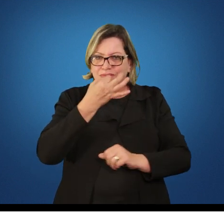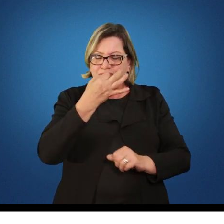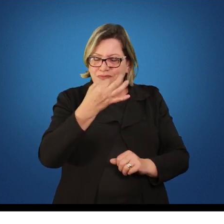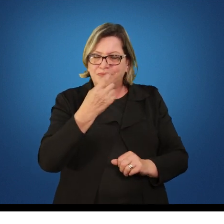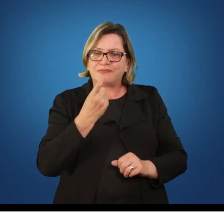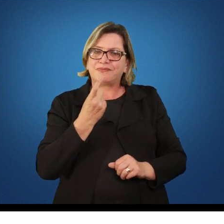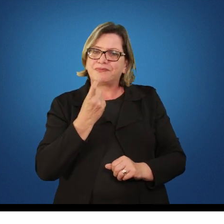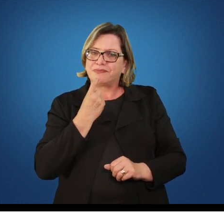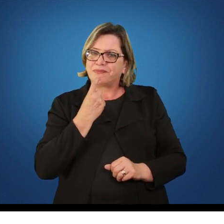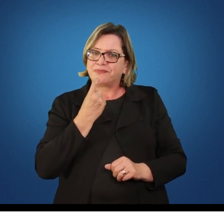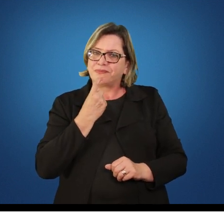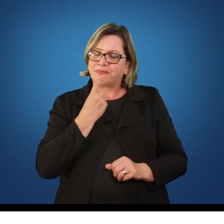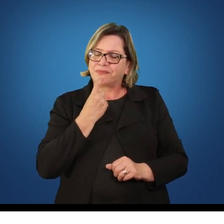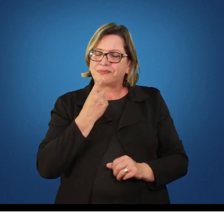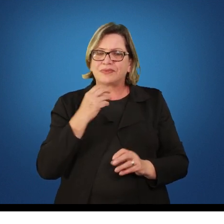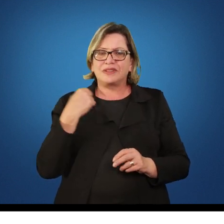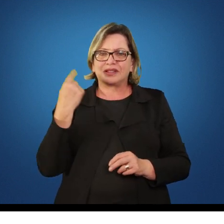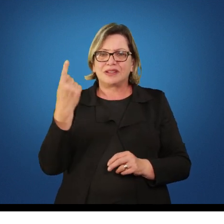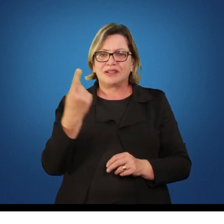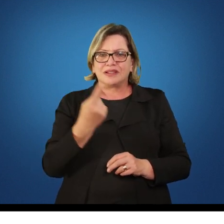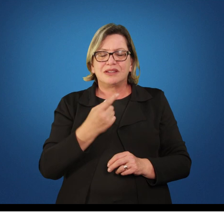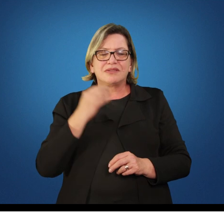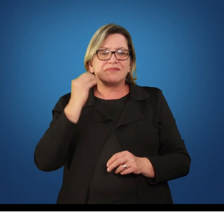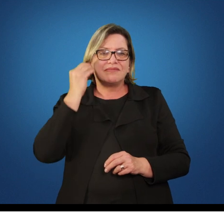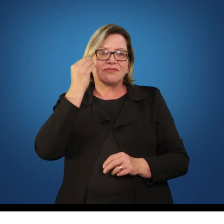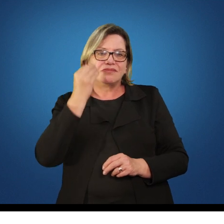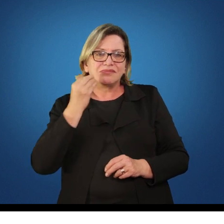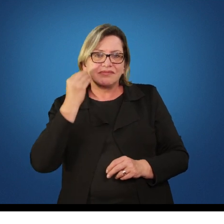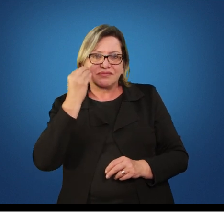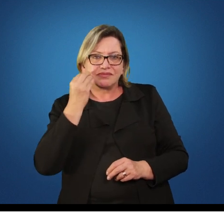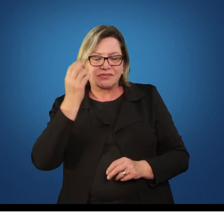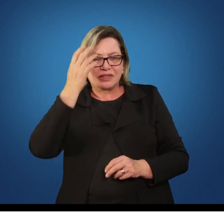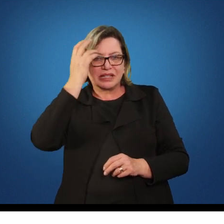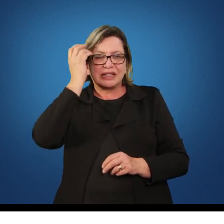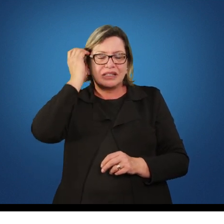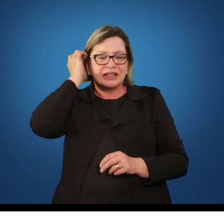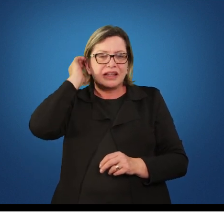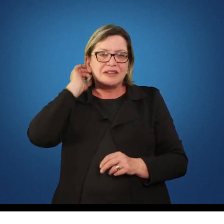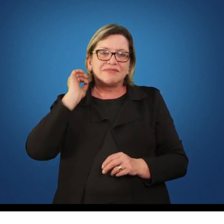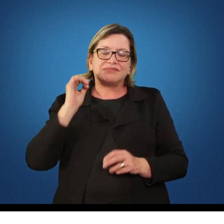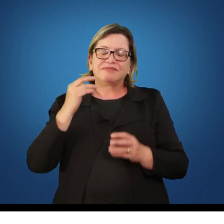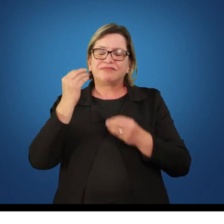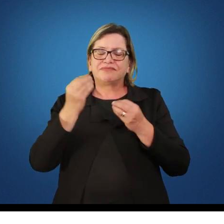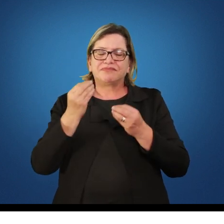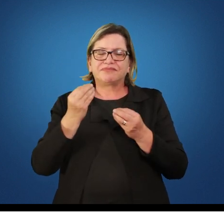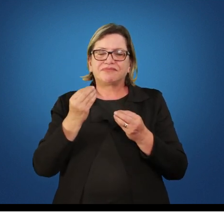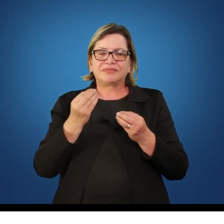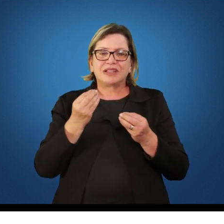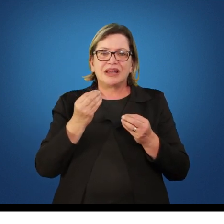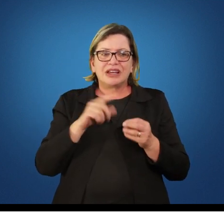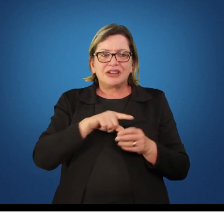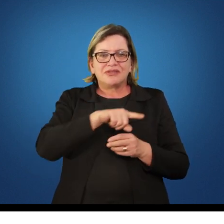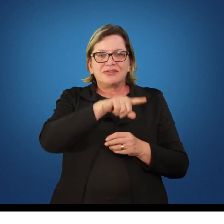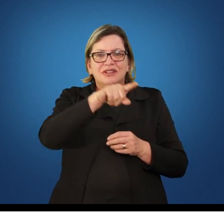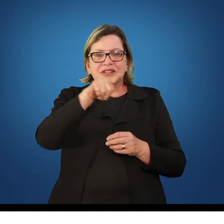Freire nós vamos tentar colocar ali com que você consiga detectar os erros da criança